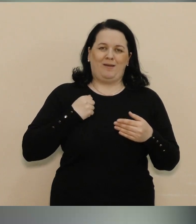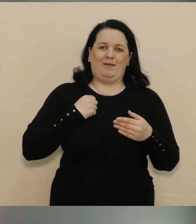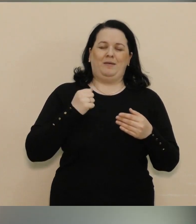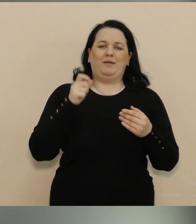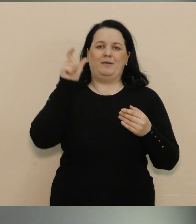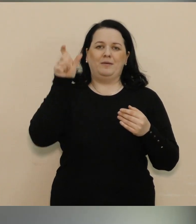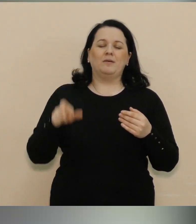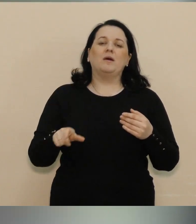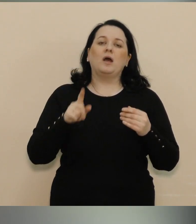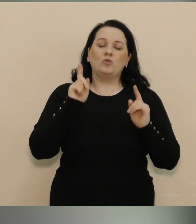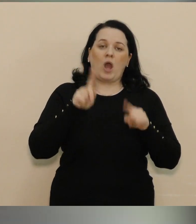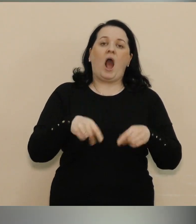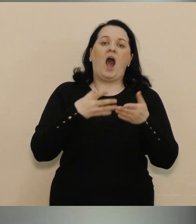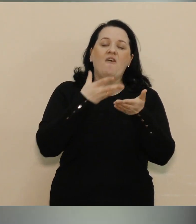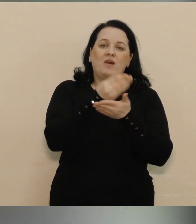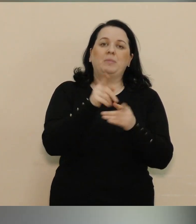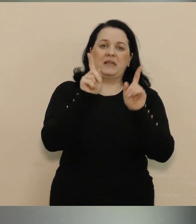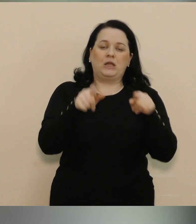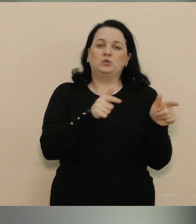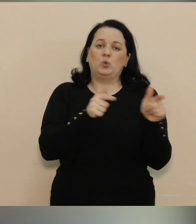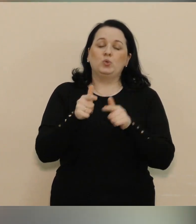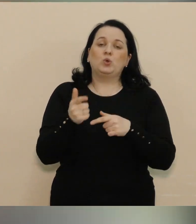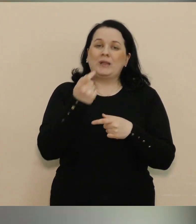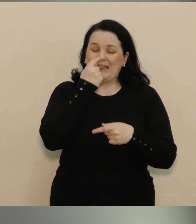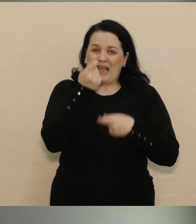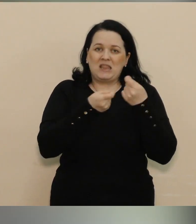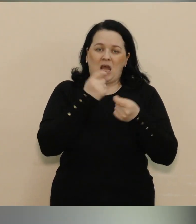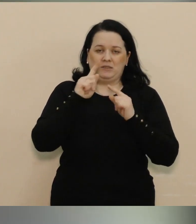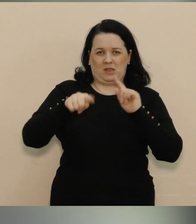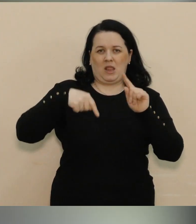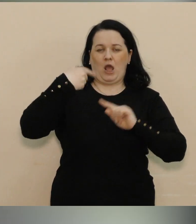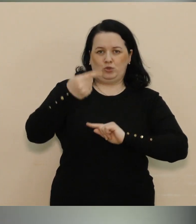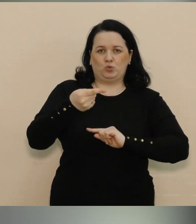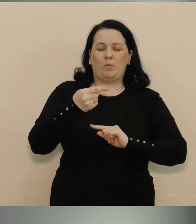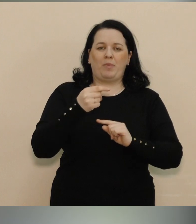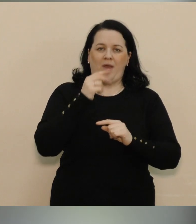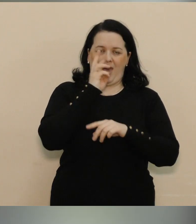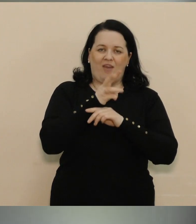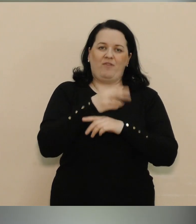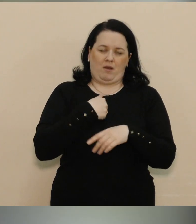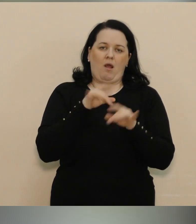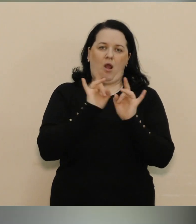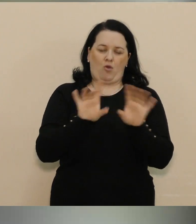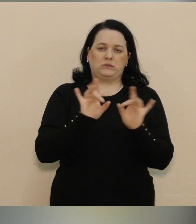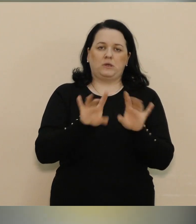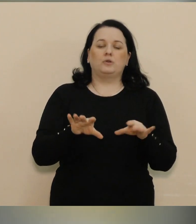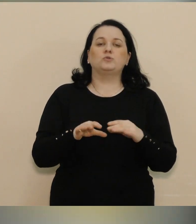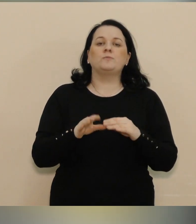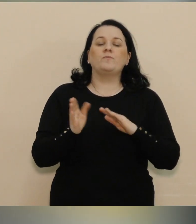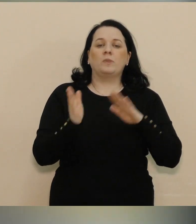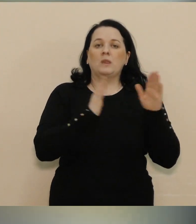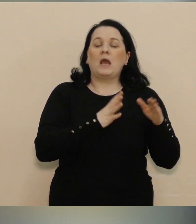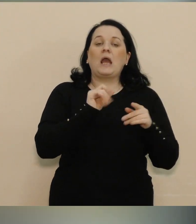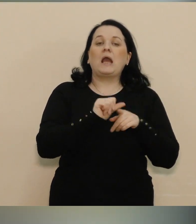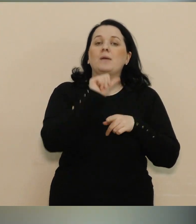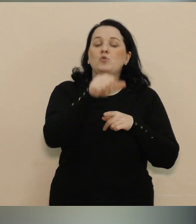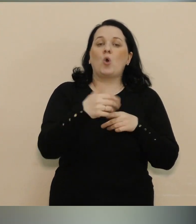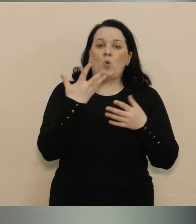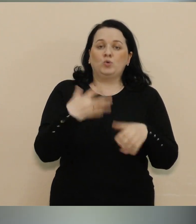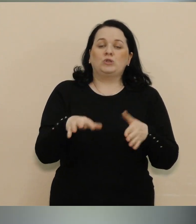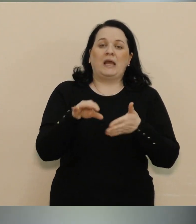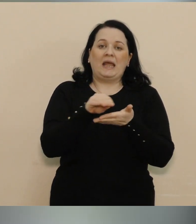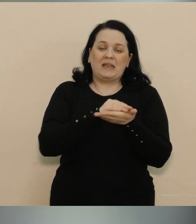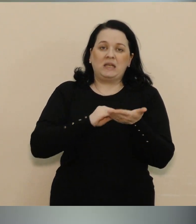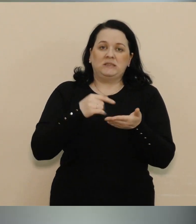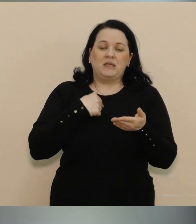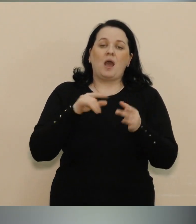Тому така виплата теж готується, але більш детальніше на наступному ефірі. Крім того, вже традиційно я